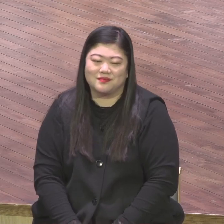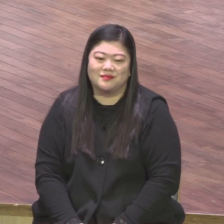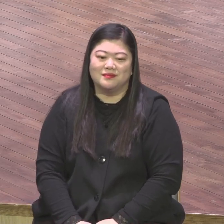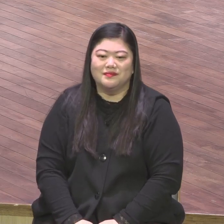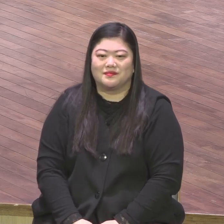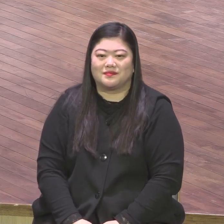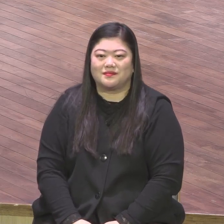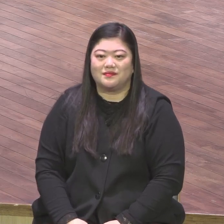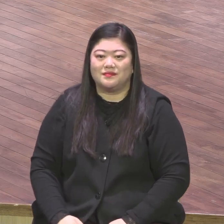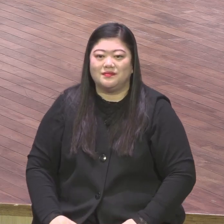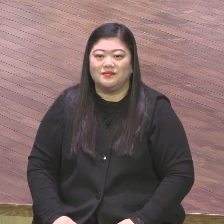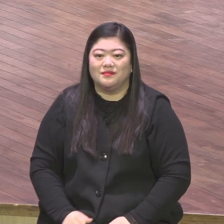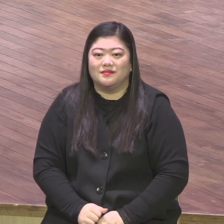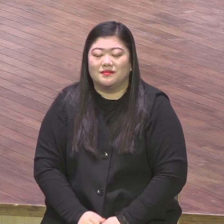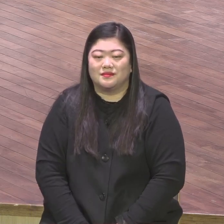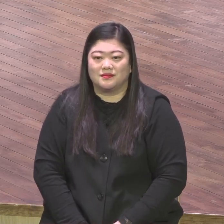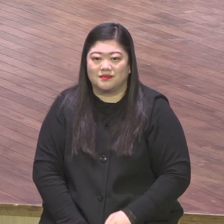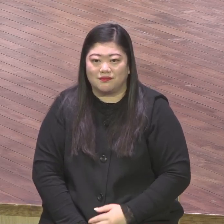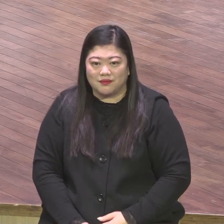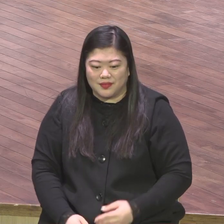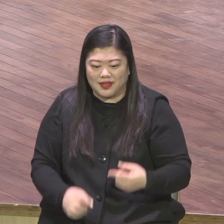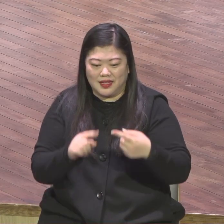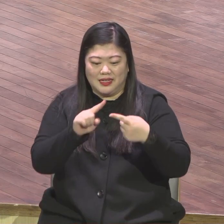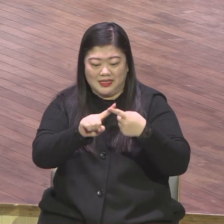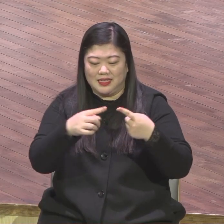세 가지 4천만 대 운동 2, 30 나라 치유 운동